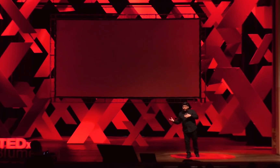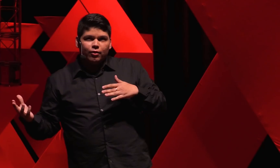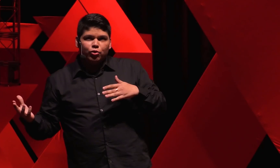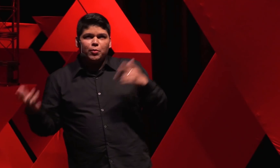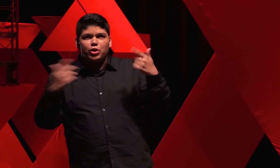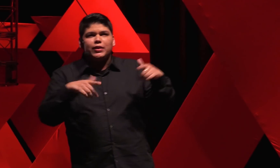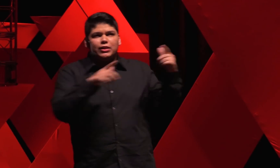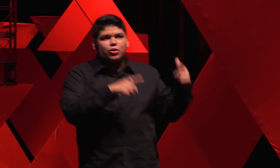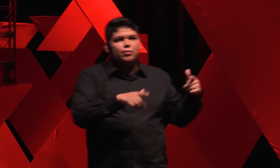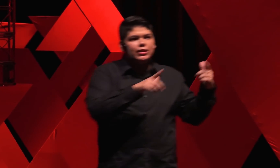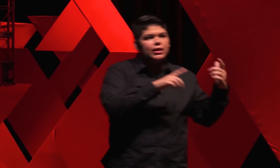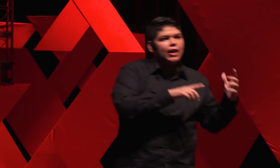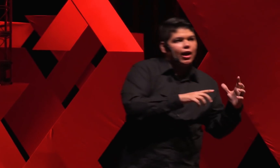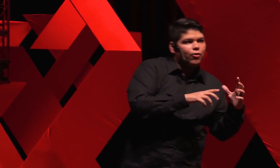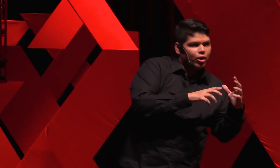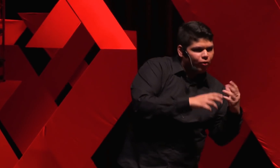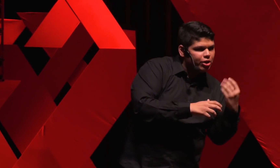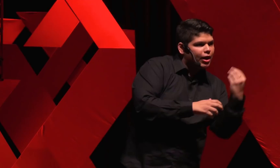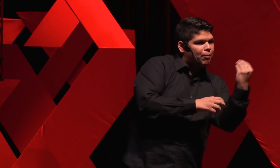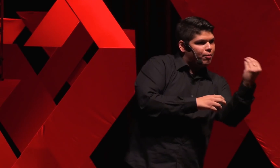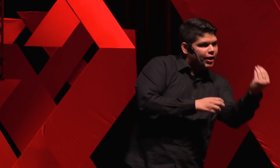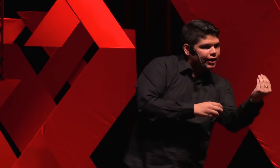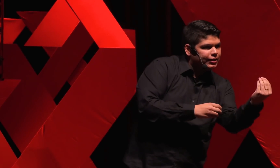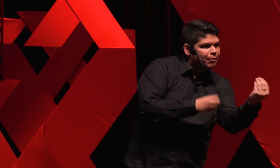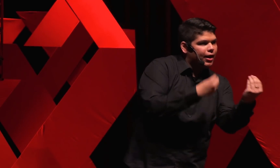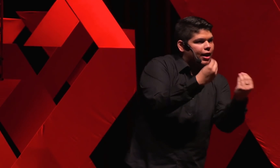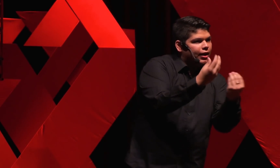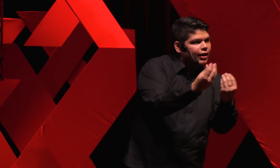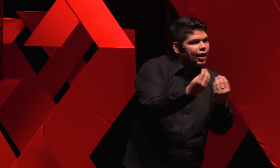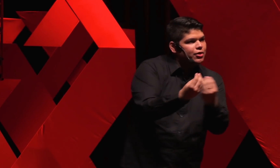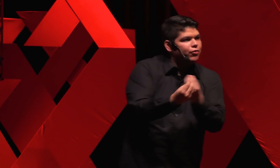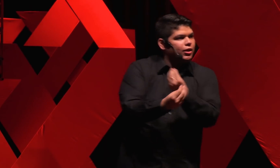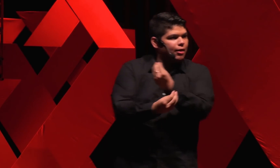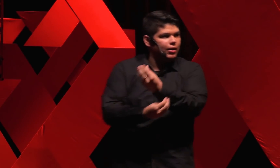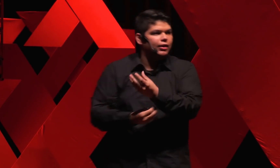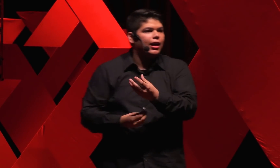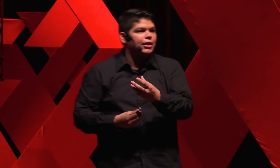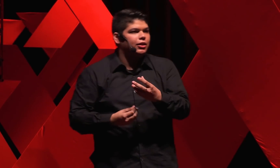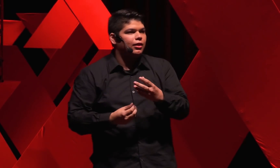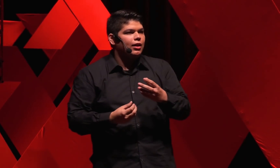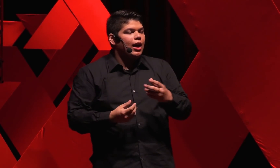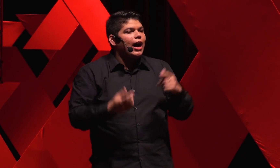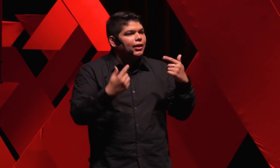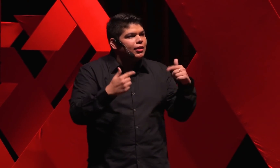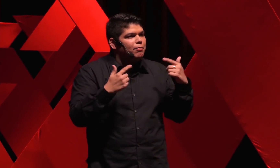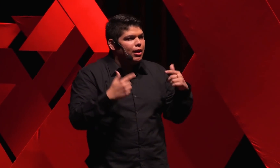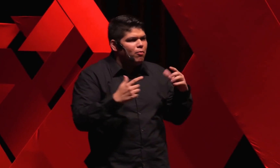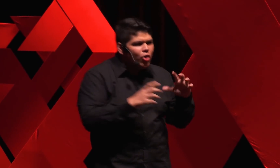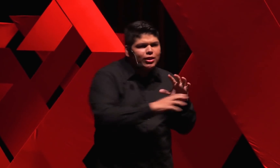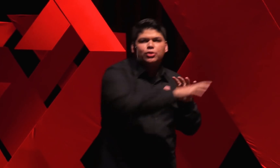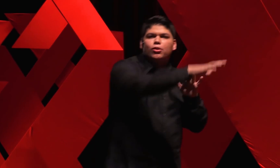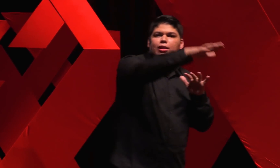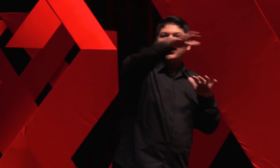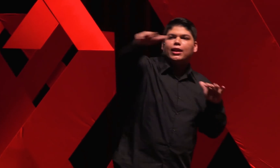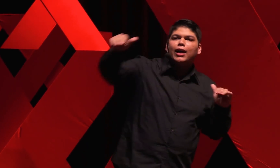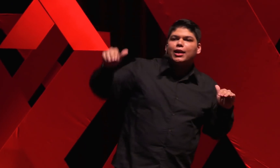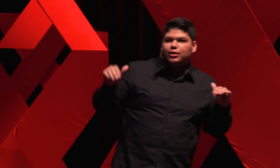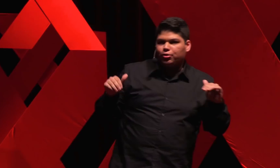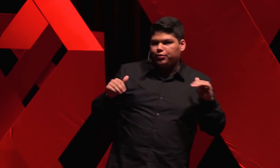os meus vizinhos me ensinaram que onde há pobreza, precariedade, vulnerabilidade, há também muita solidariedade entre os